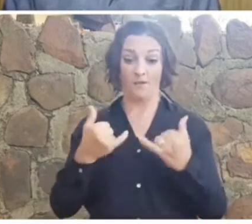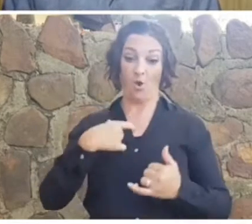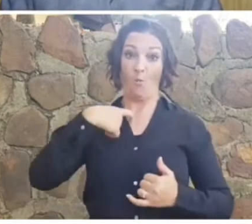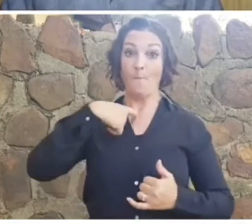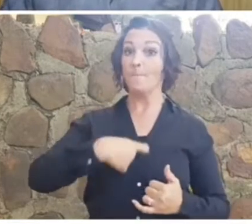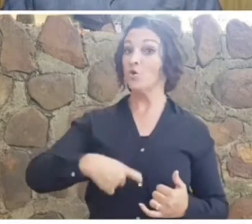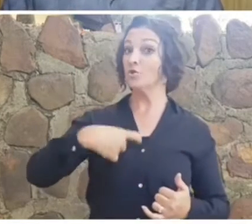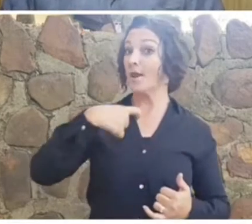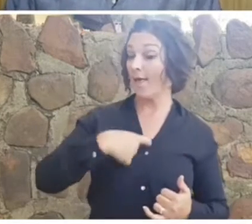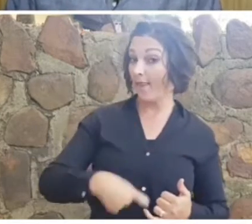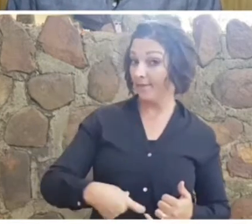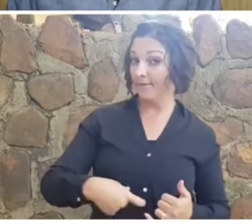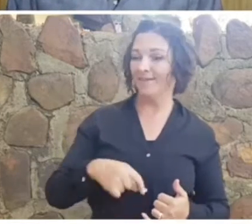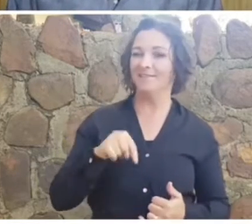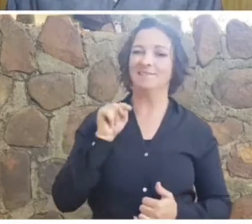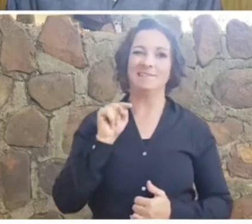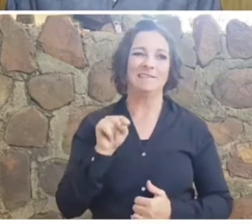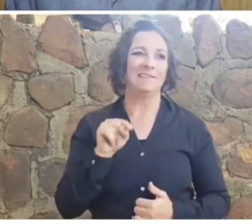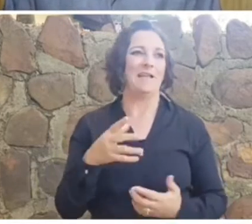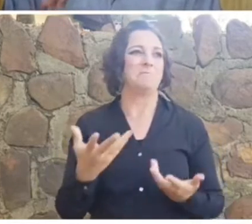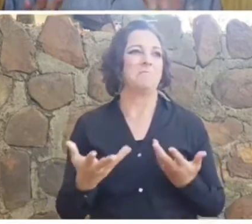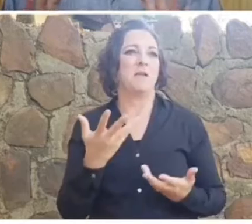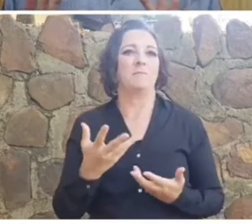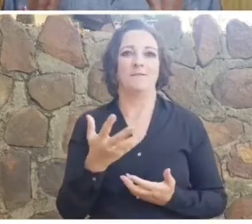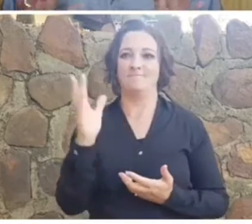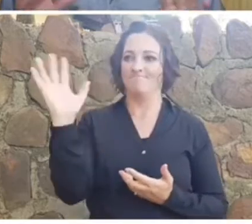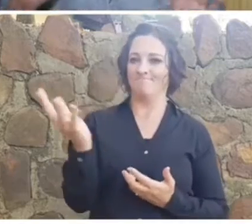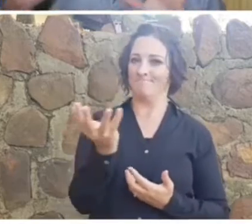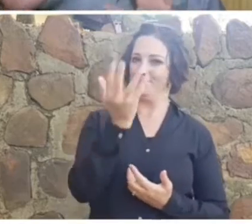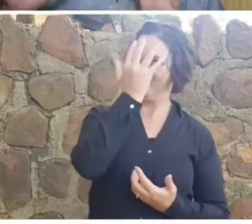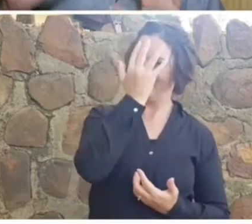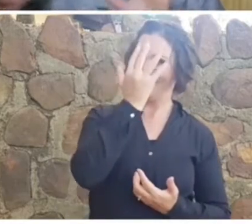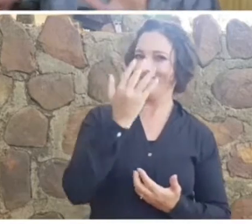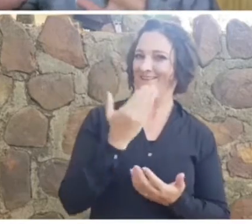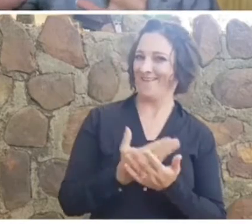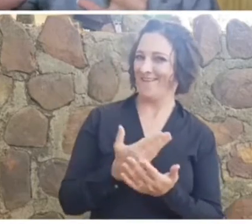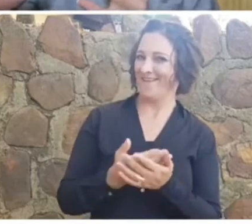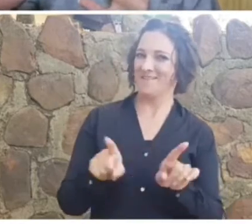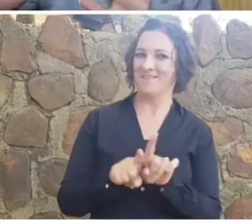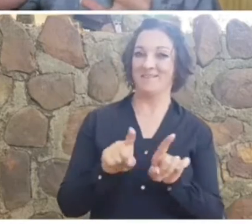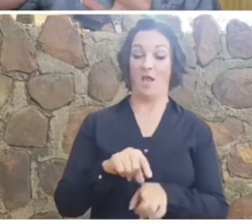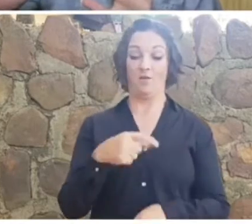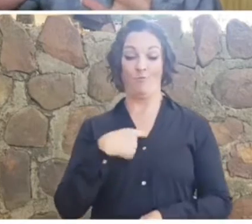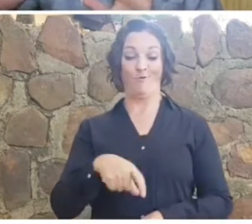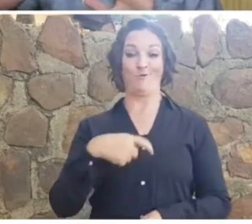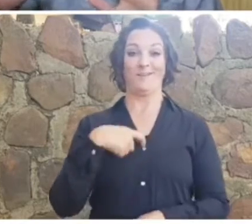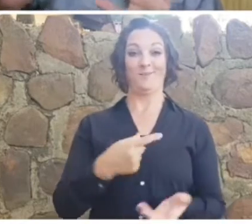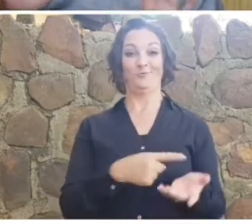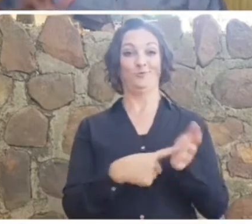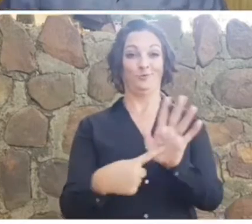En dan natuurlijk persoonlijkheid dit is nou die gedeelte wat ons die masker vat en dan hou ons om voor om te beindruk.